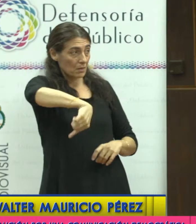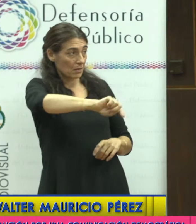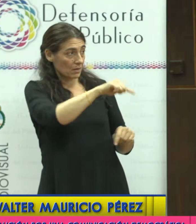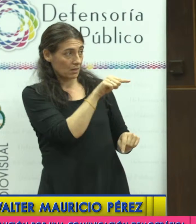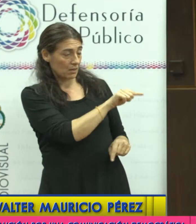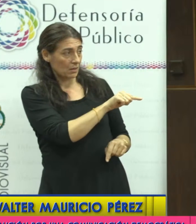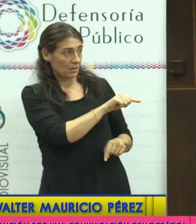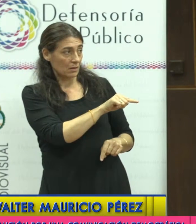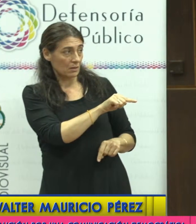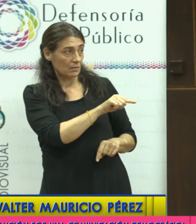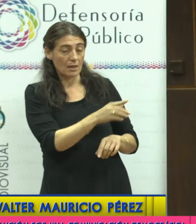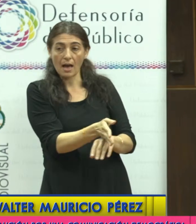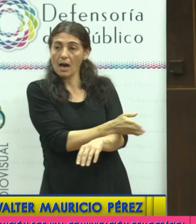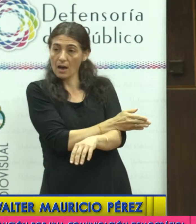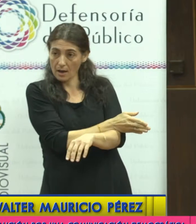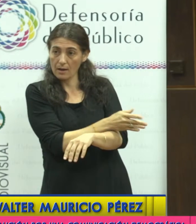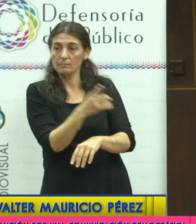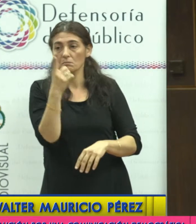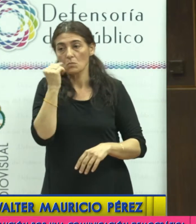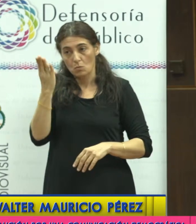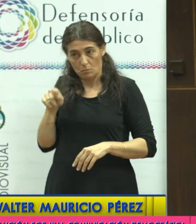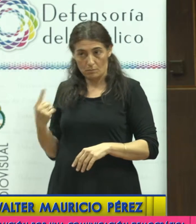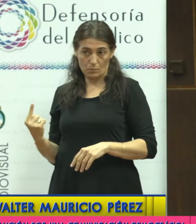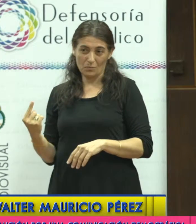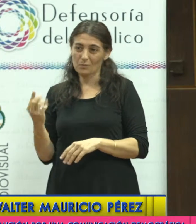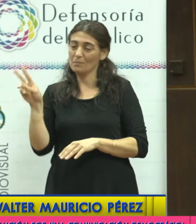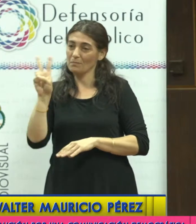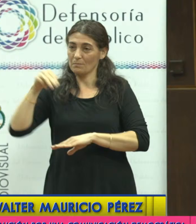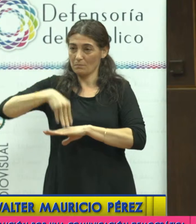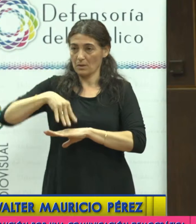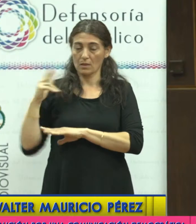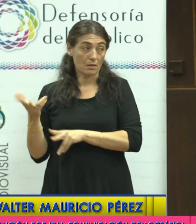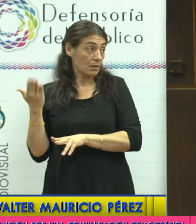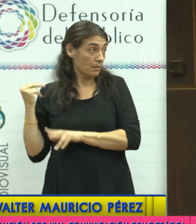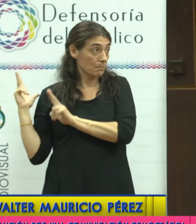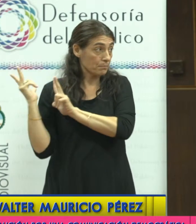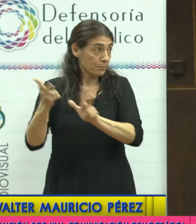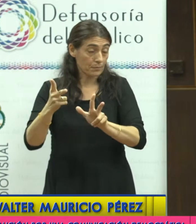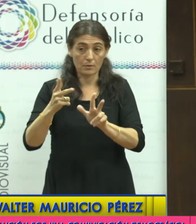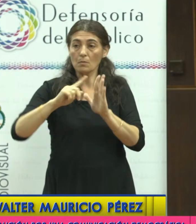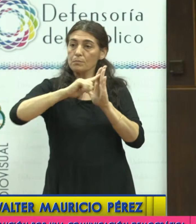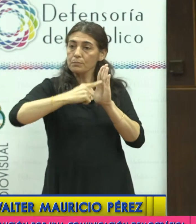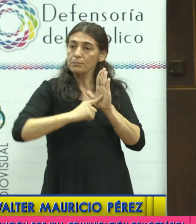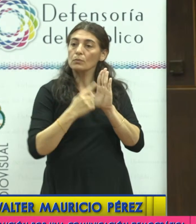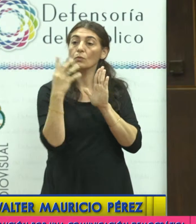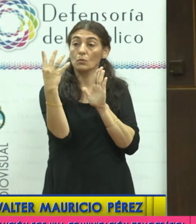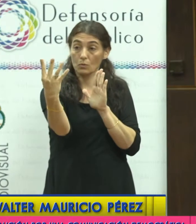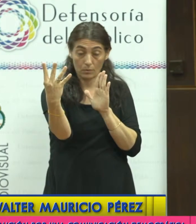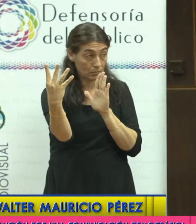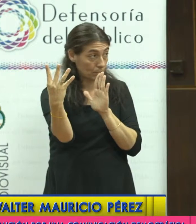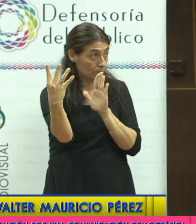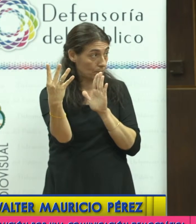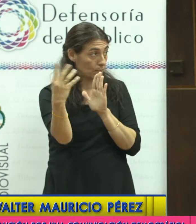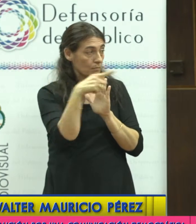apertura en Villamaría, acá hay cuatro artículos que están en discusión en la Corte Suprema y estamos